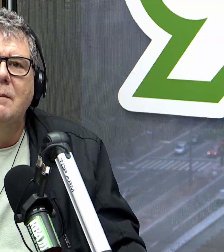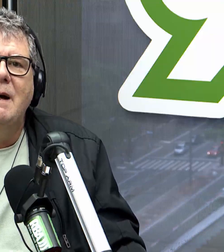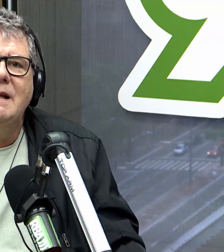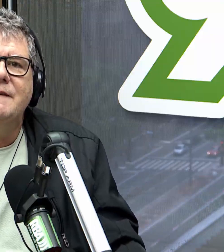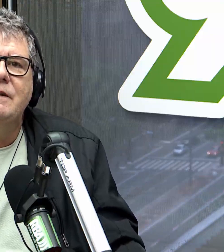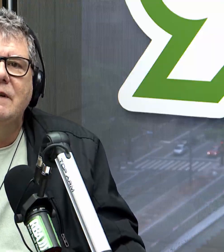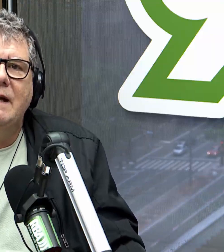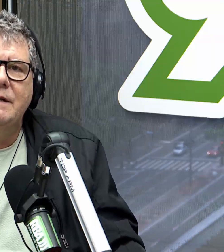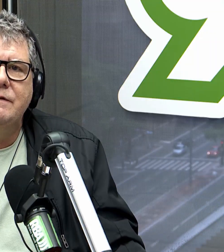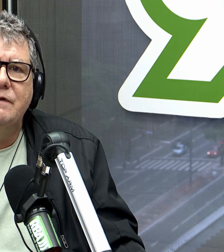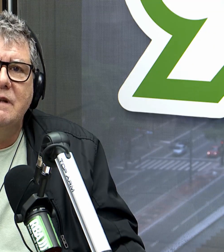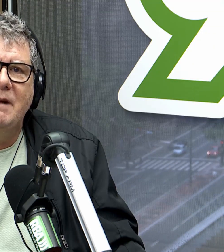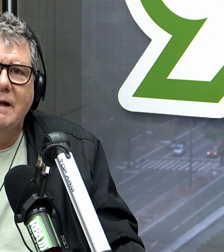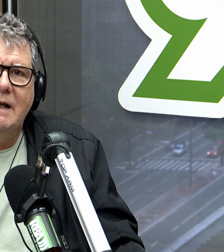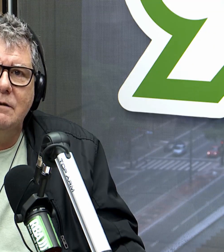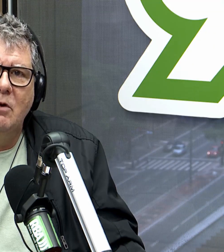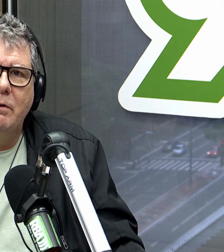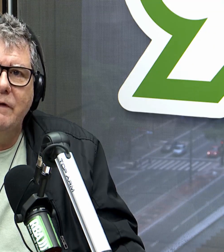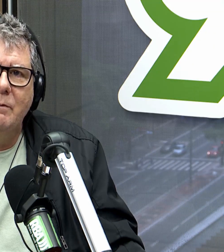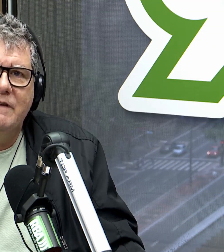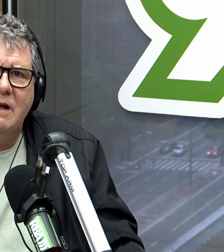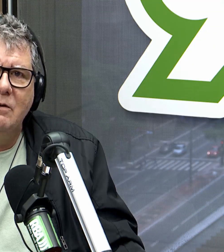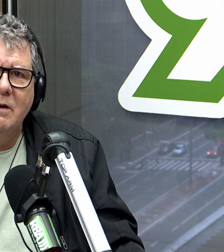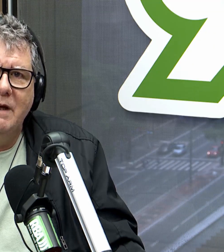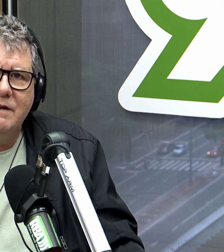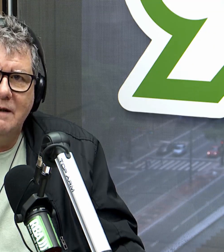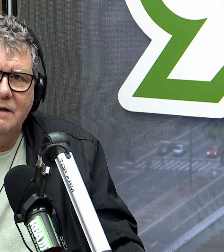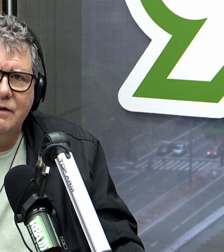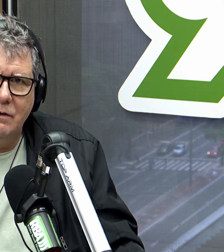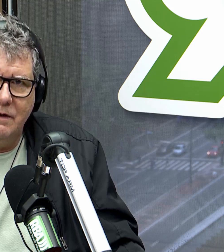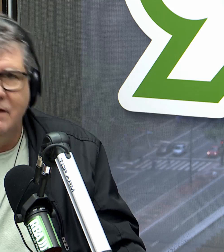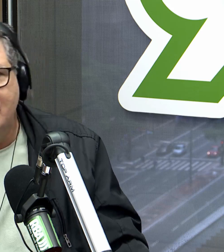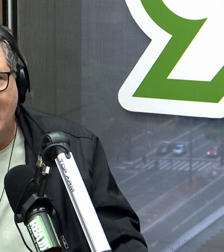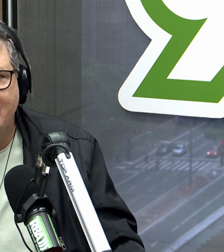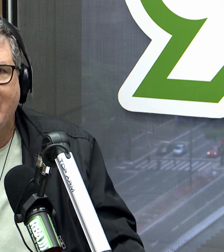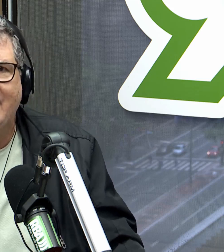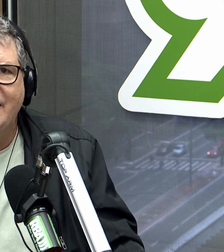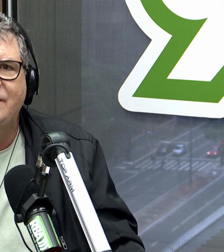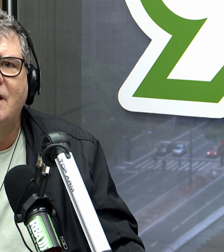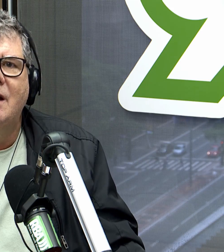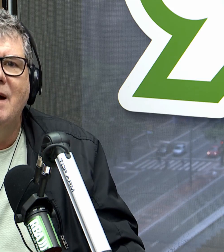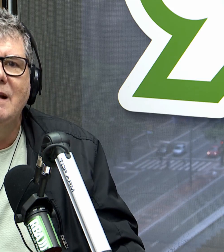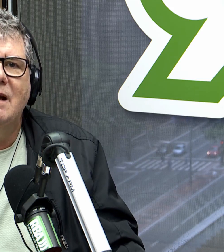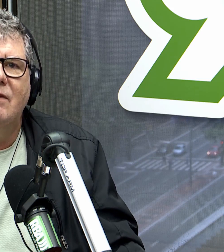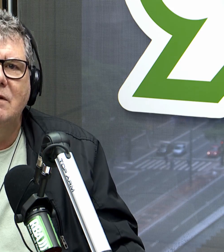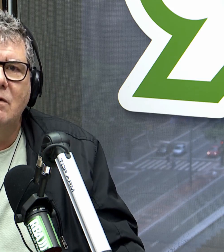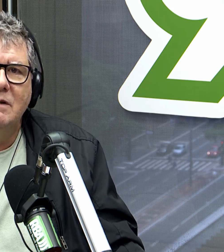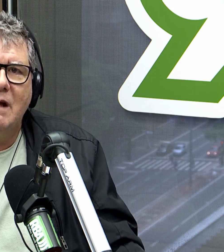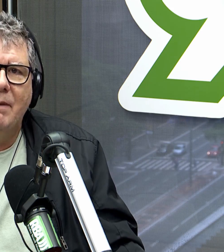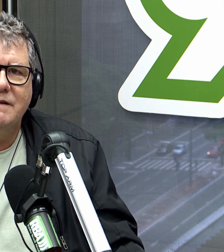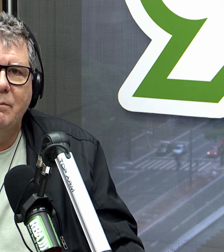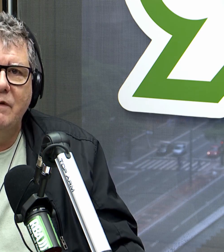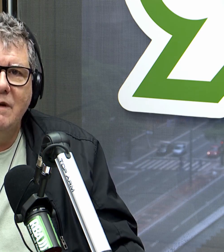Marina Silva da Rede Sustentabilidade tomou posse no Ministério do Meio Ambiente na tarde de ontem. Filiada à Rede, Marina